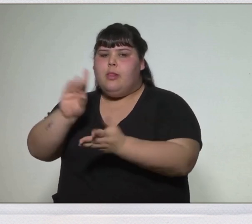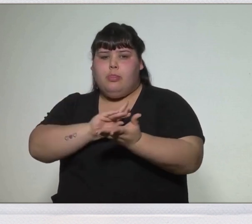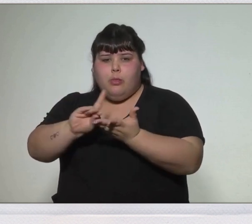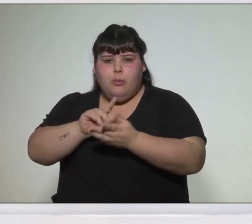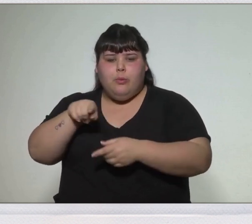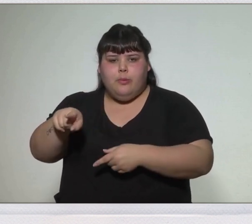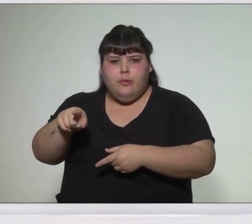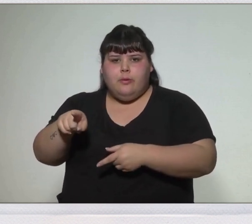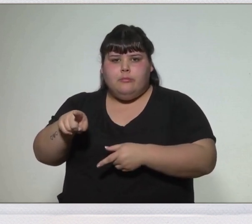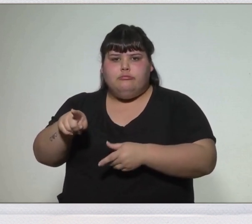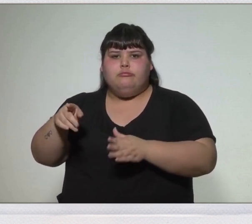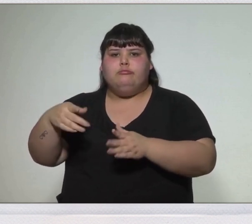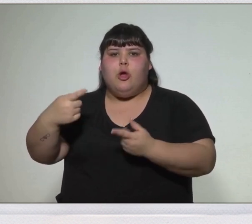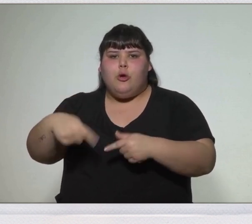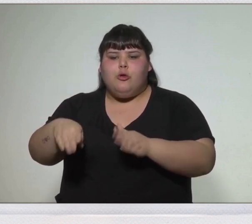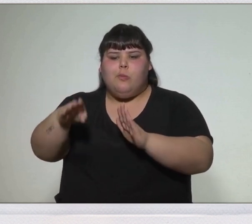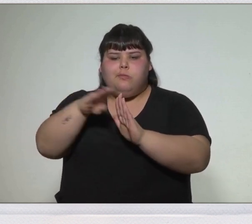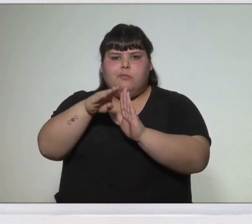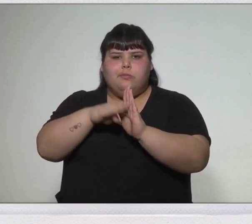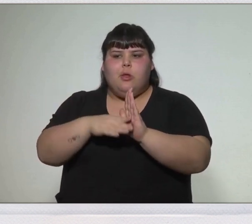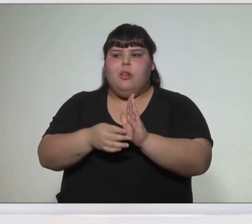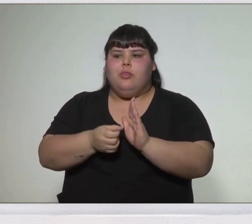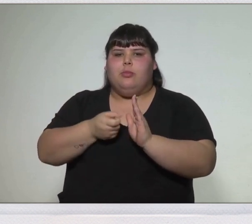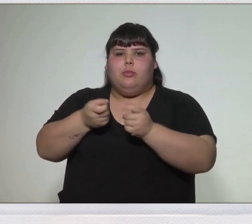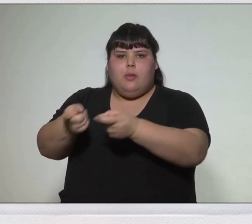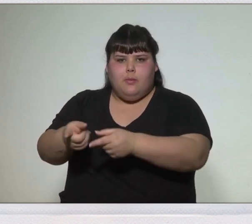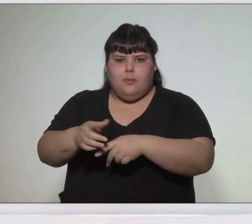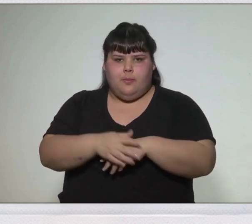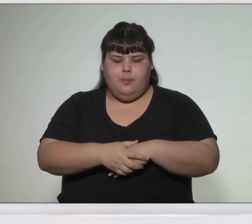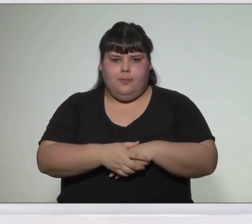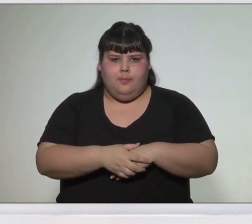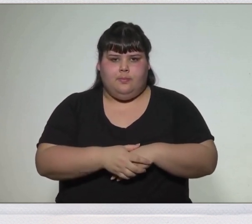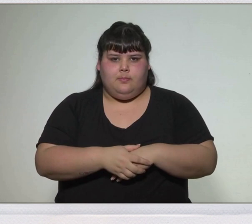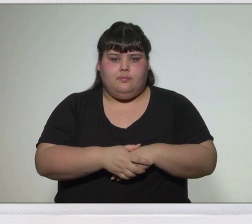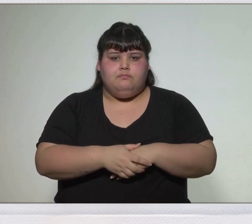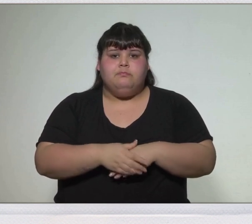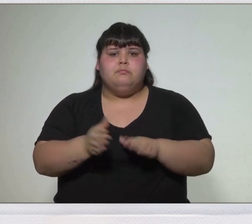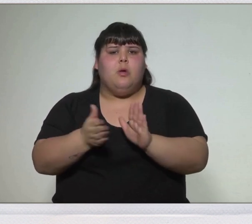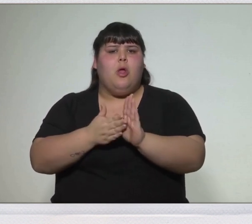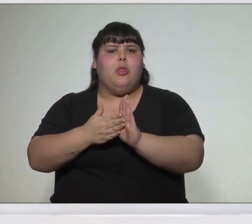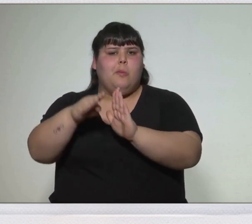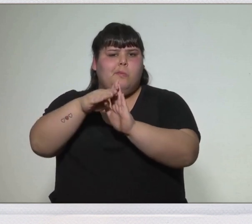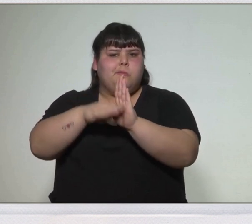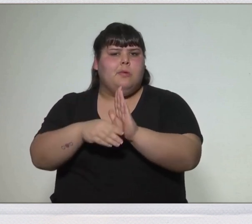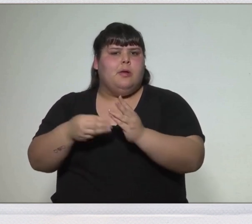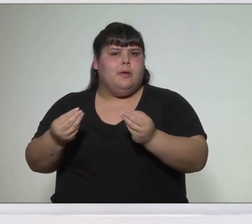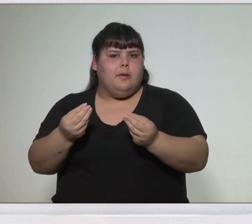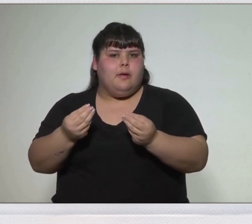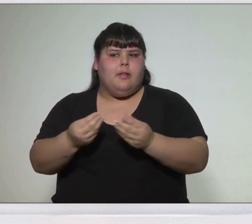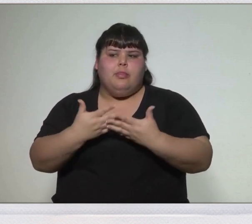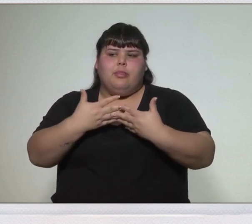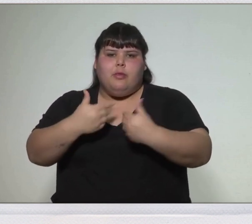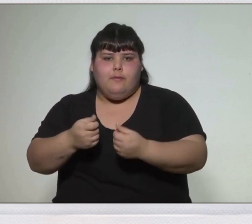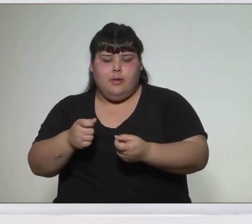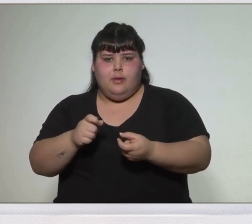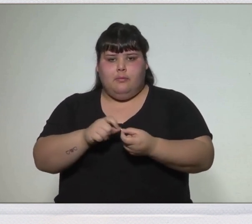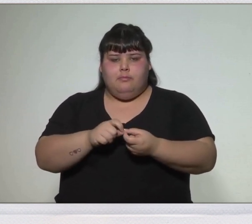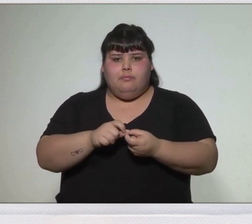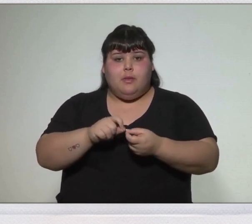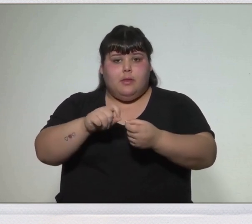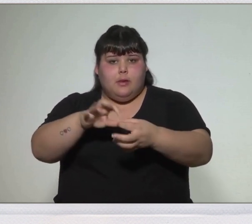y establecer sus instrucciones. Estas defendían los conceptos de